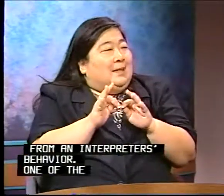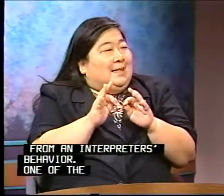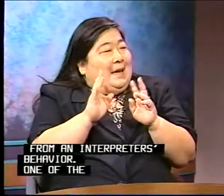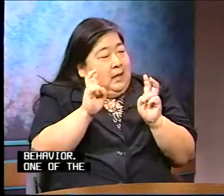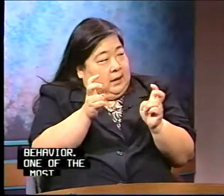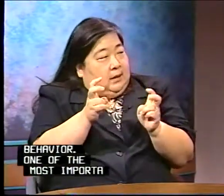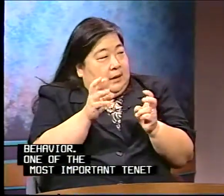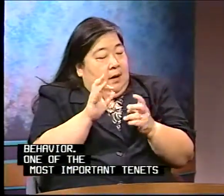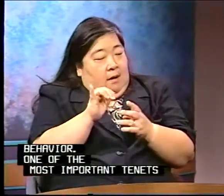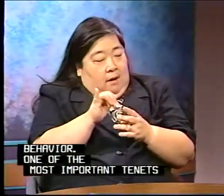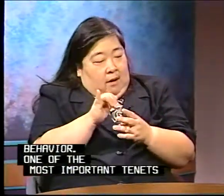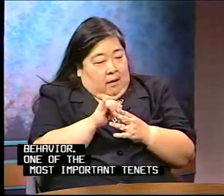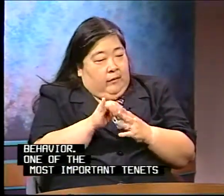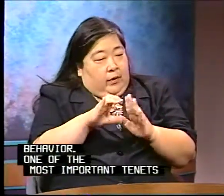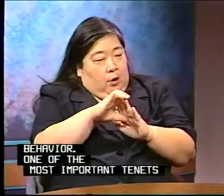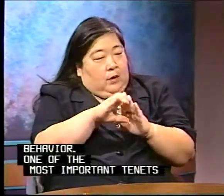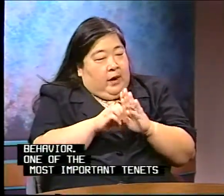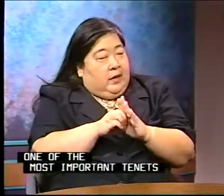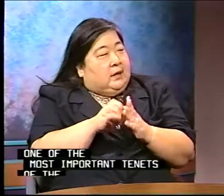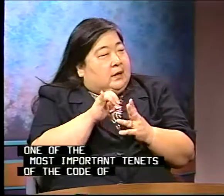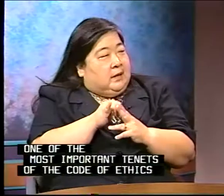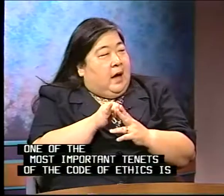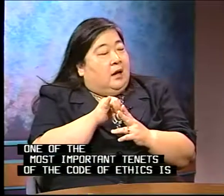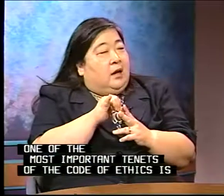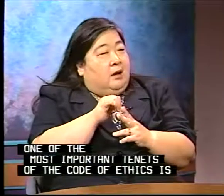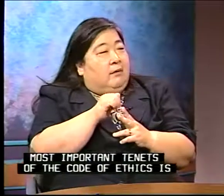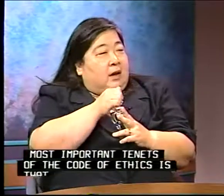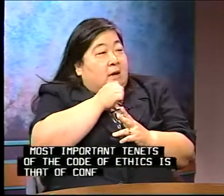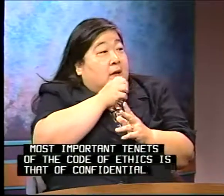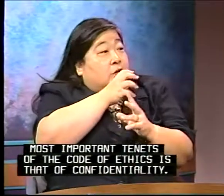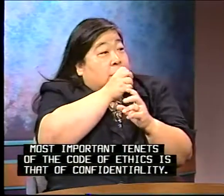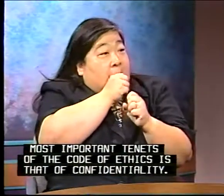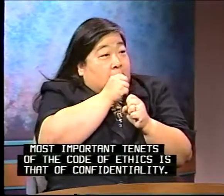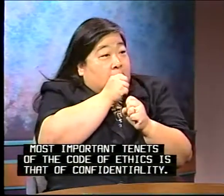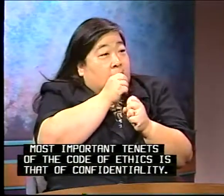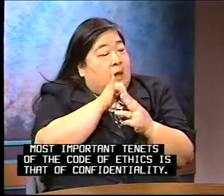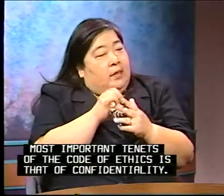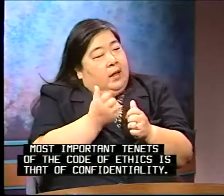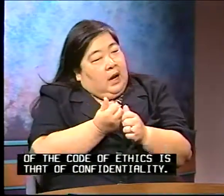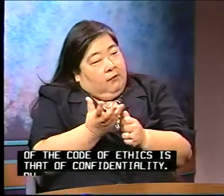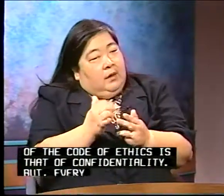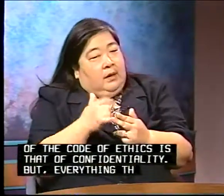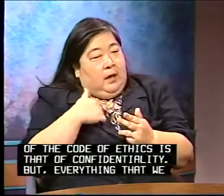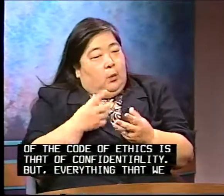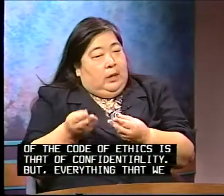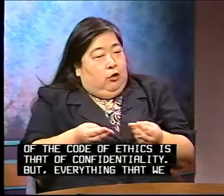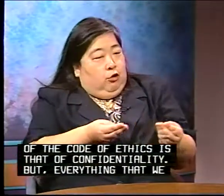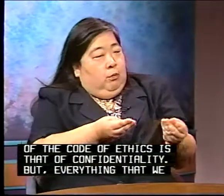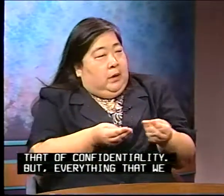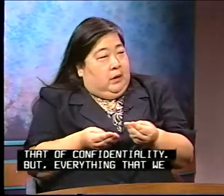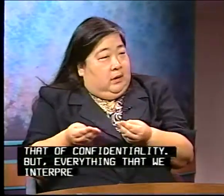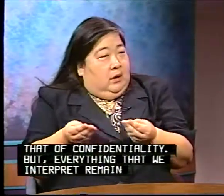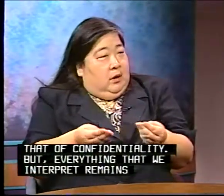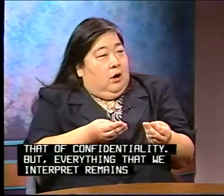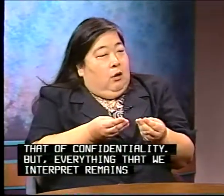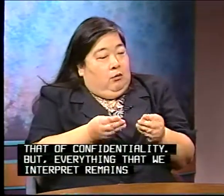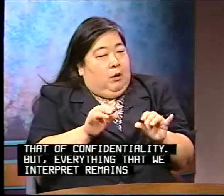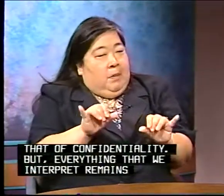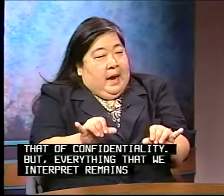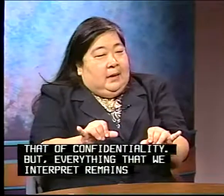tenets of the Code of Ethics is that of confidentiality, that everything that we interpret remains